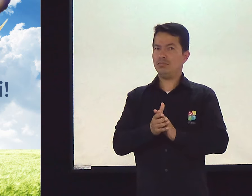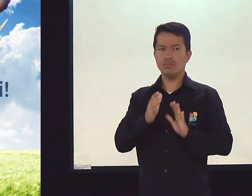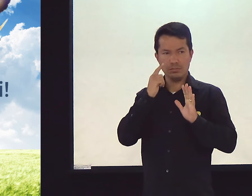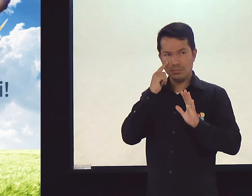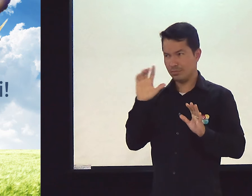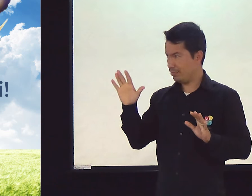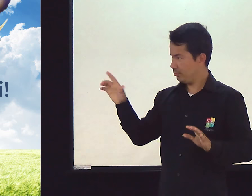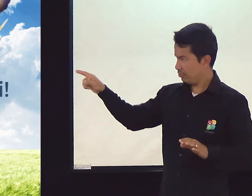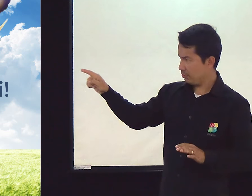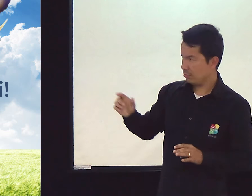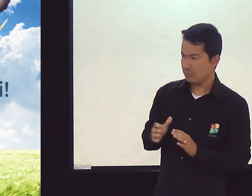Mas olha só.